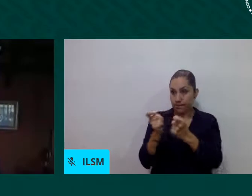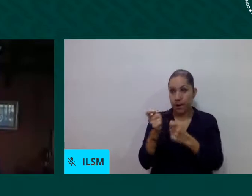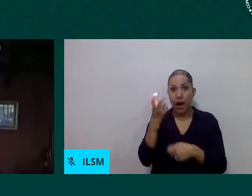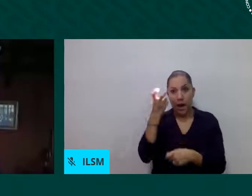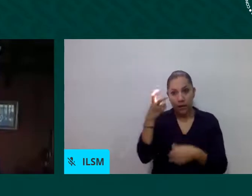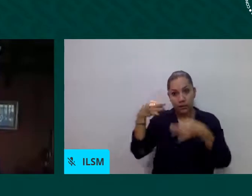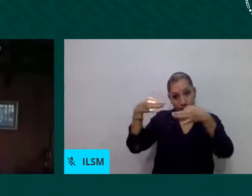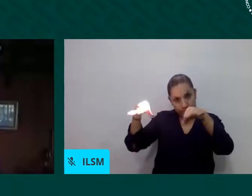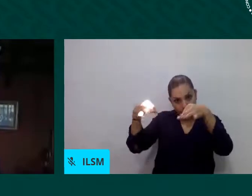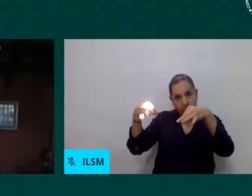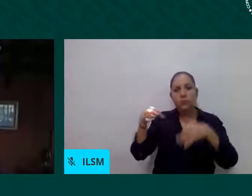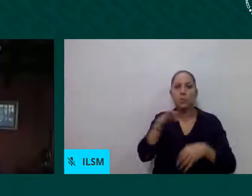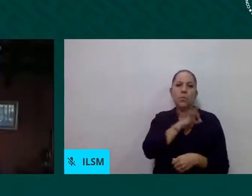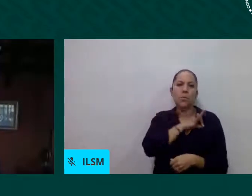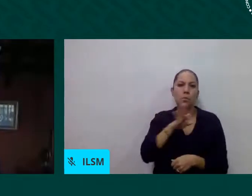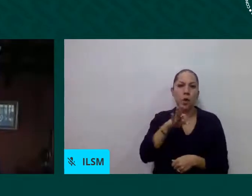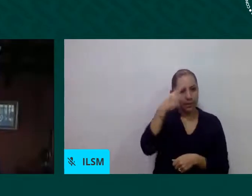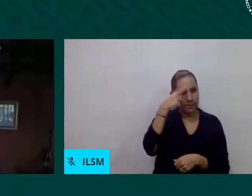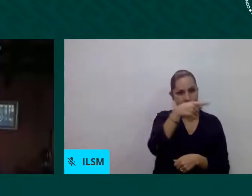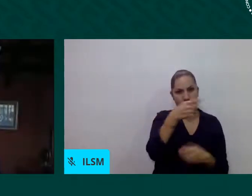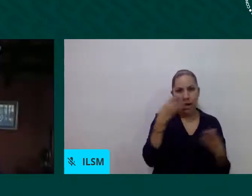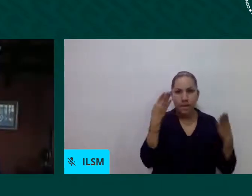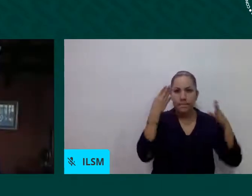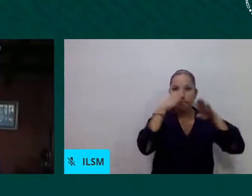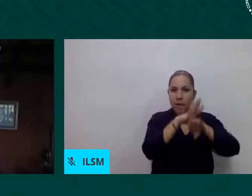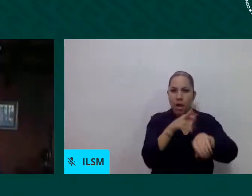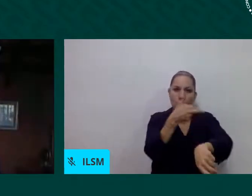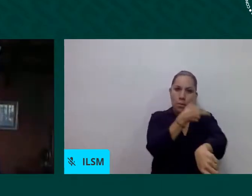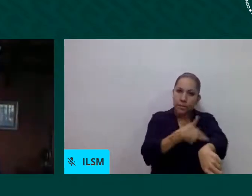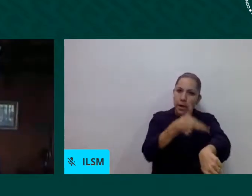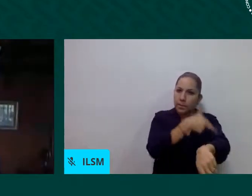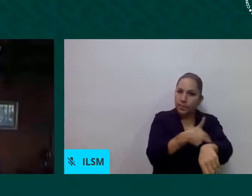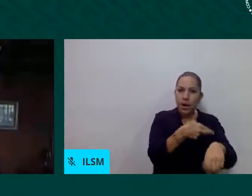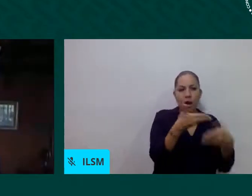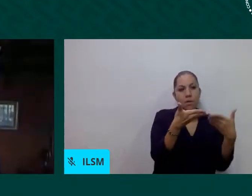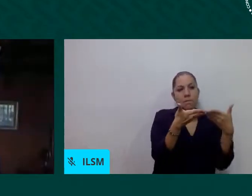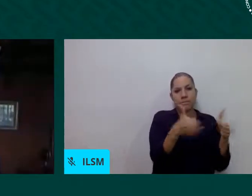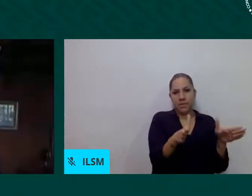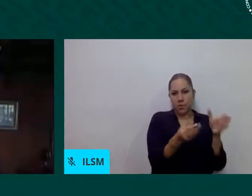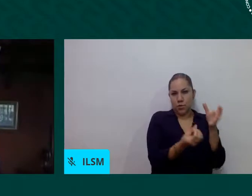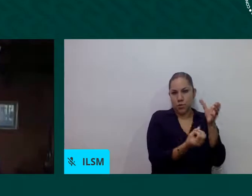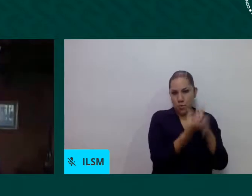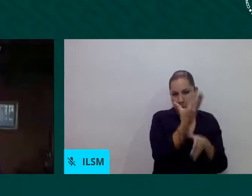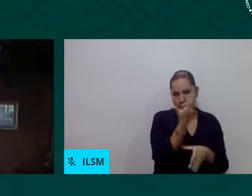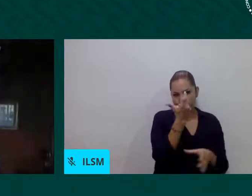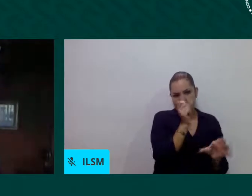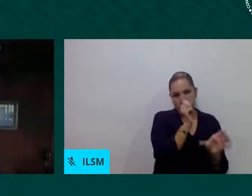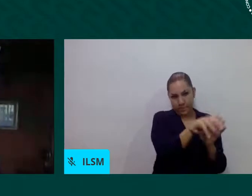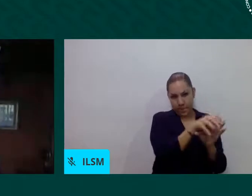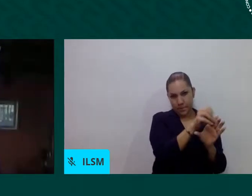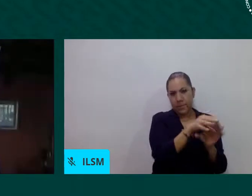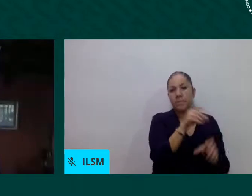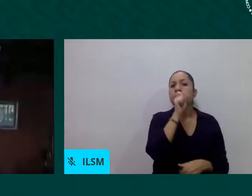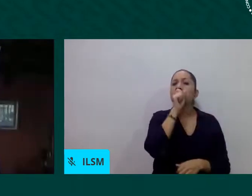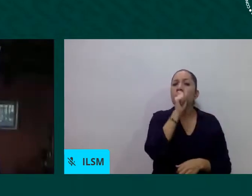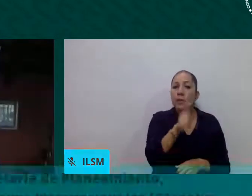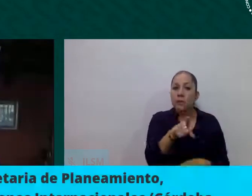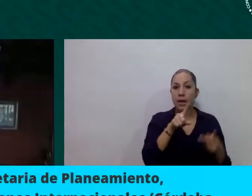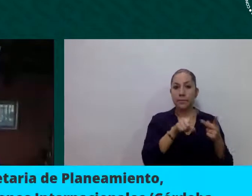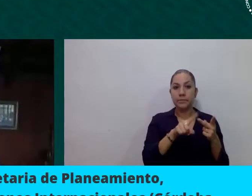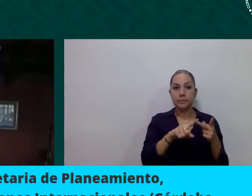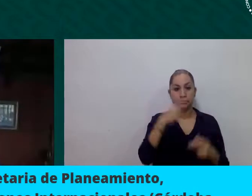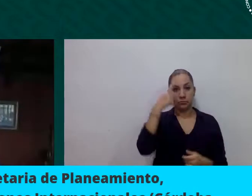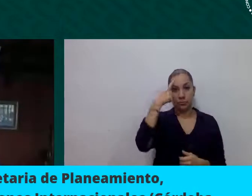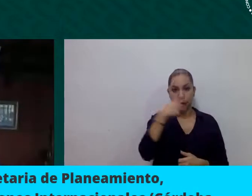A su vez pusimos en marcha un proyecto de accesibilidad alimentaria para las personas migrantes, como les he mencionado, que